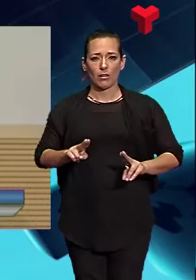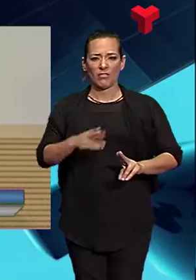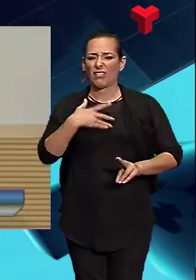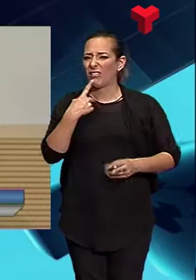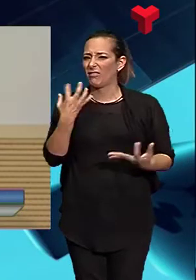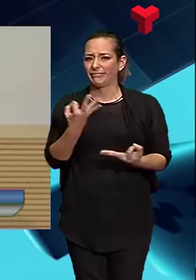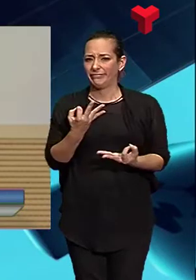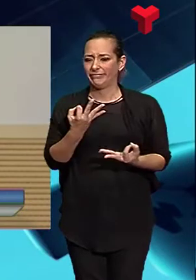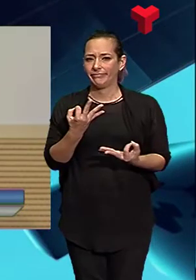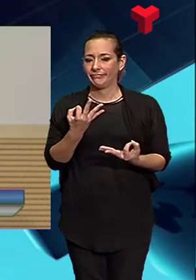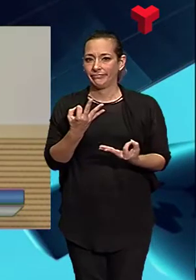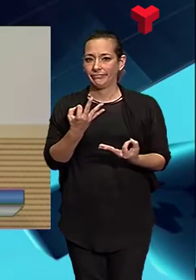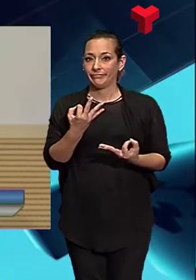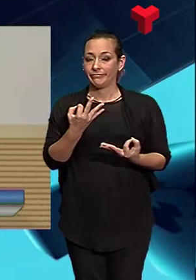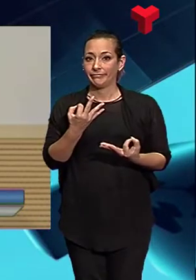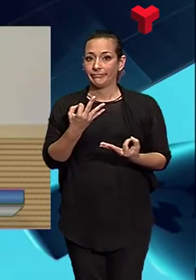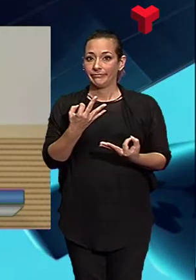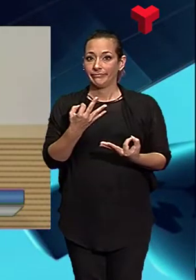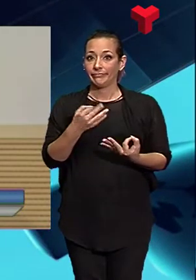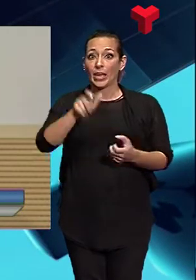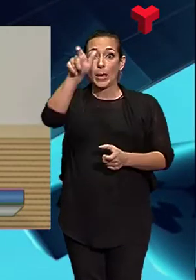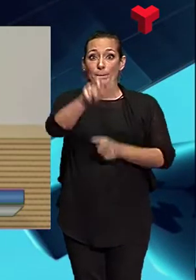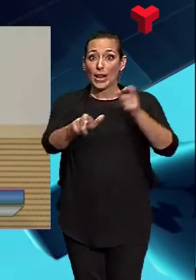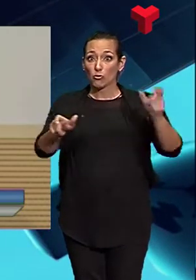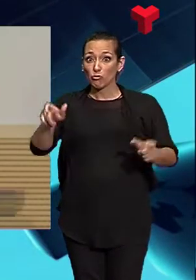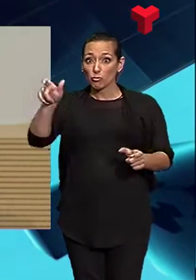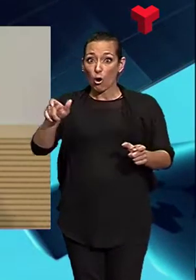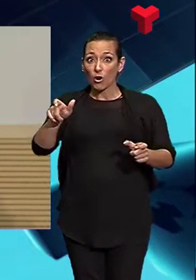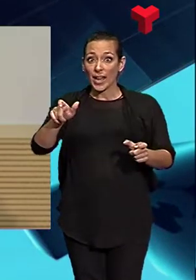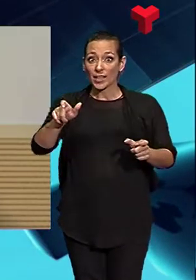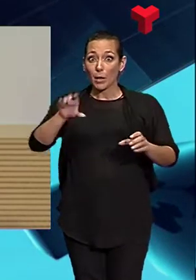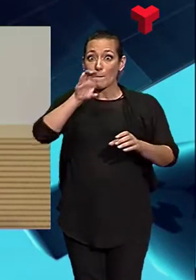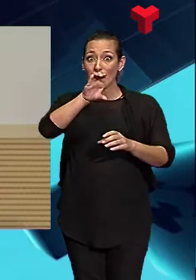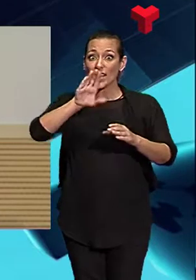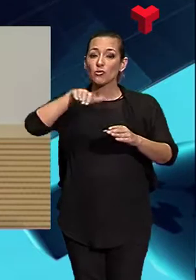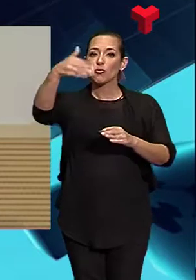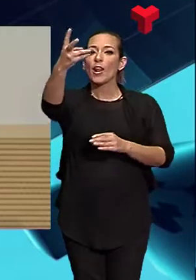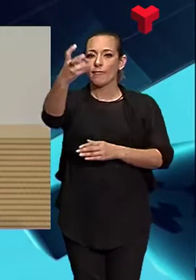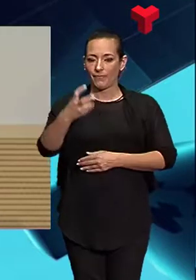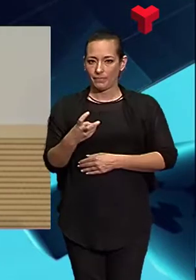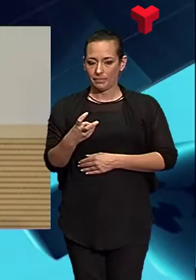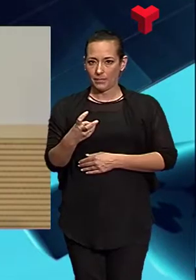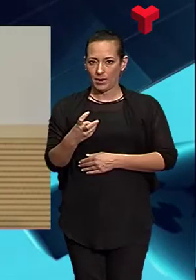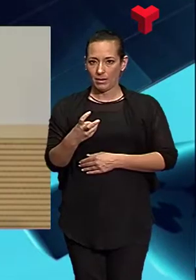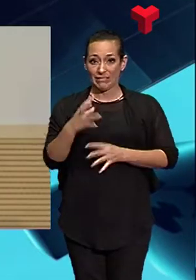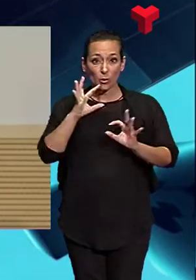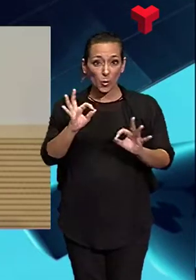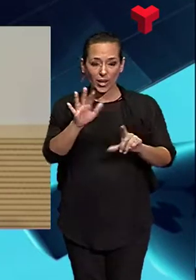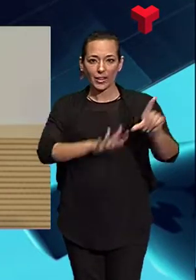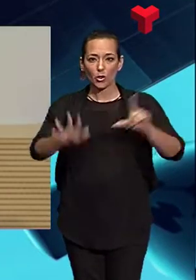això? Doncs que vindran gent de fora del país, fora de Catalunya, fora d'Espanya.